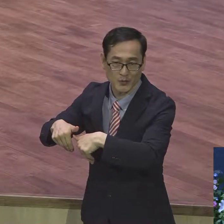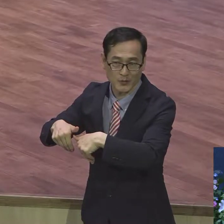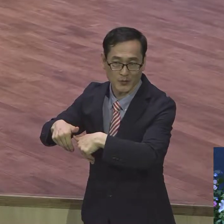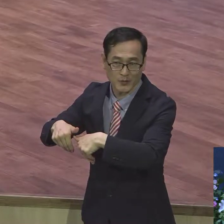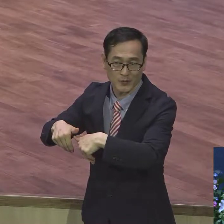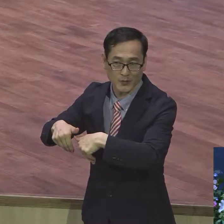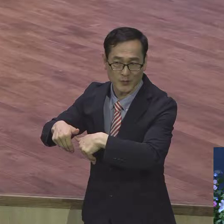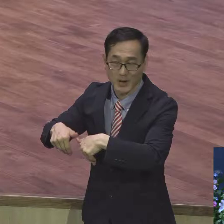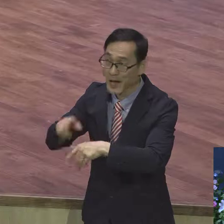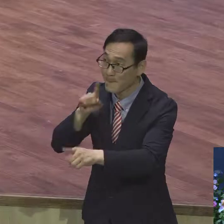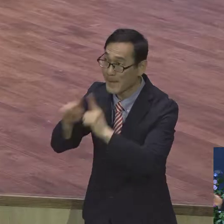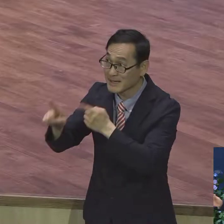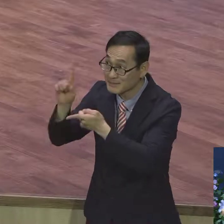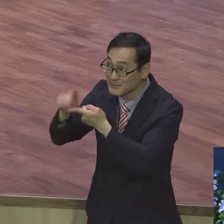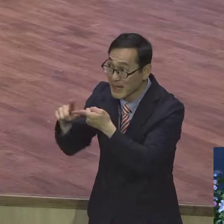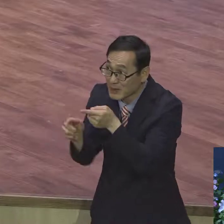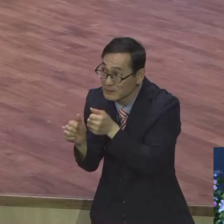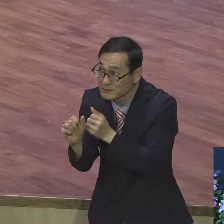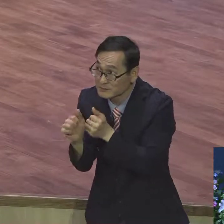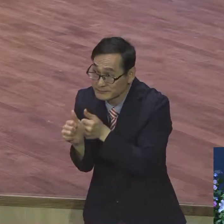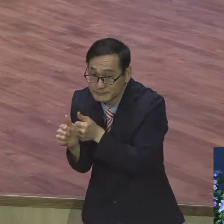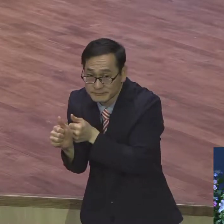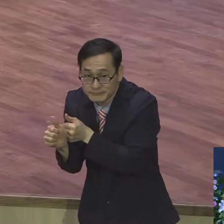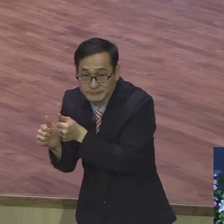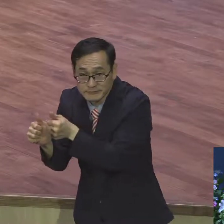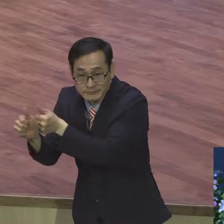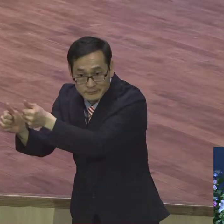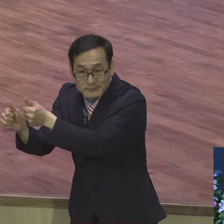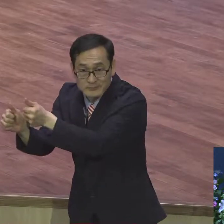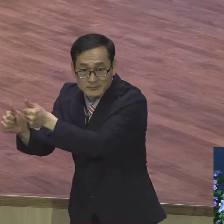이끄는 삶을 사는 사람. 말씀이 이끄는 삶을 사는 사람.